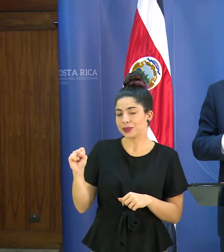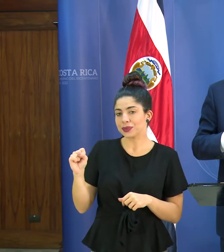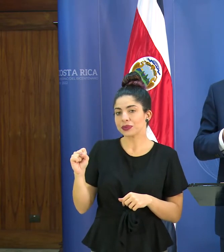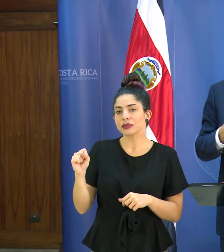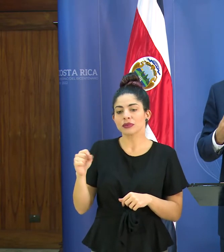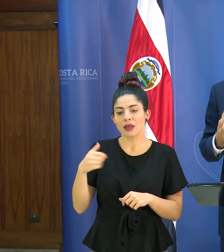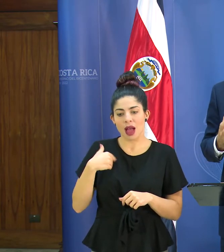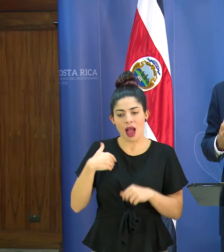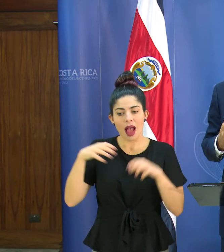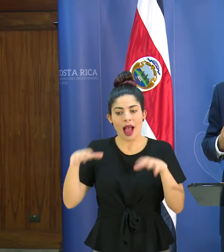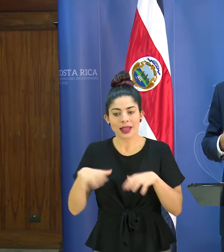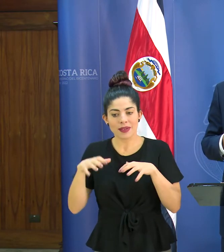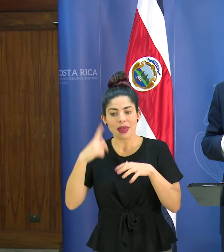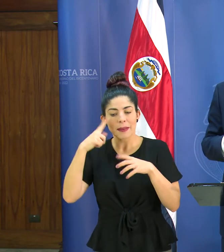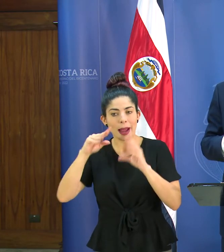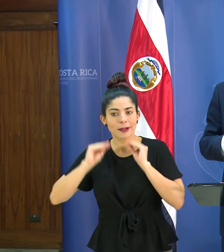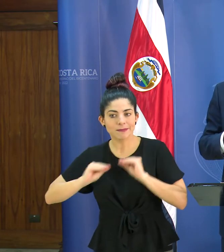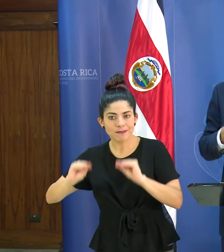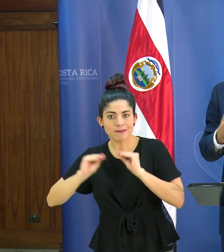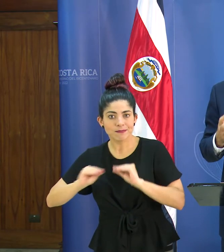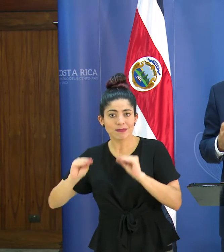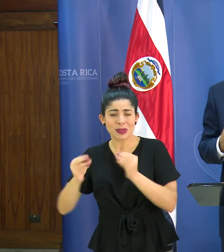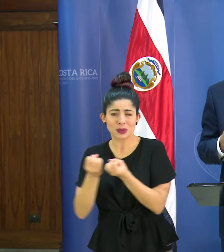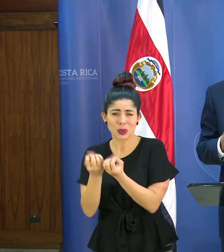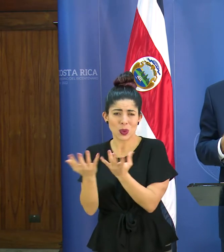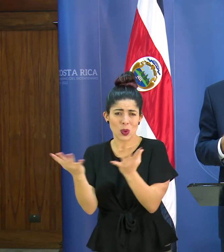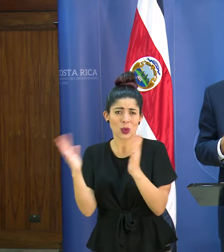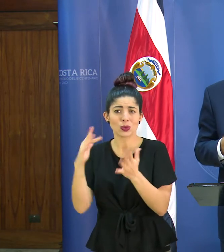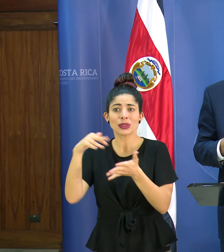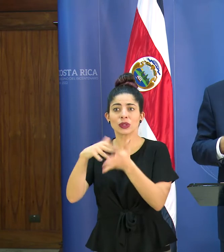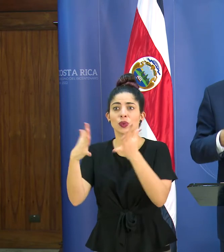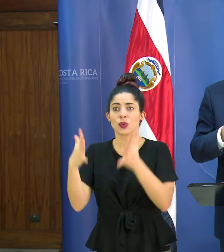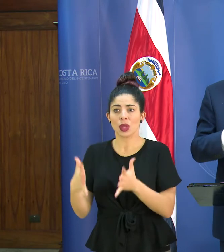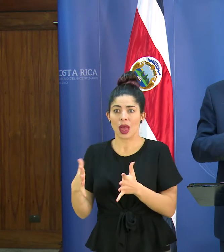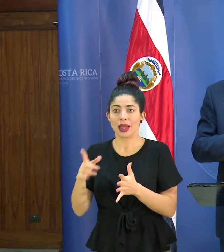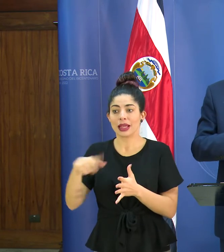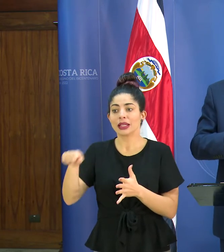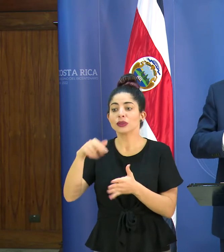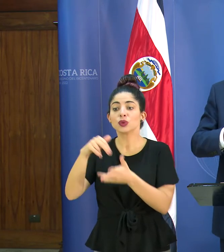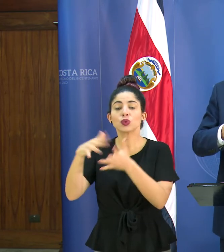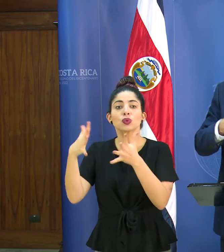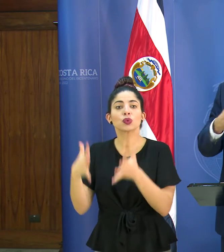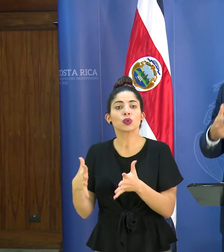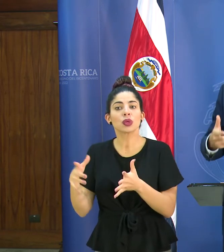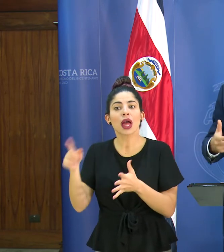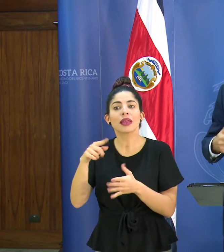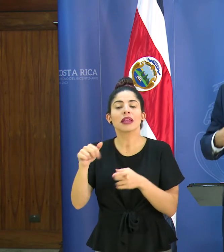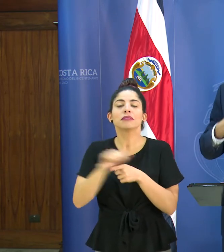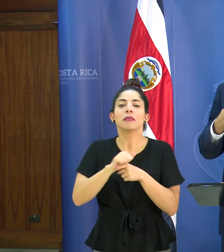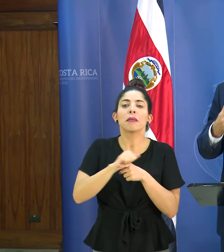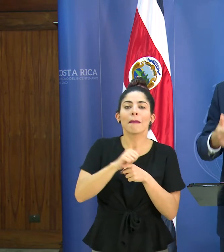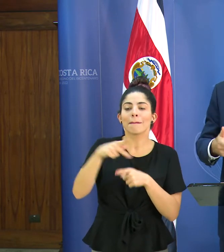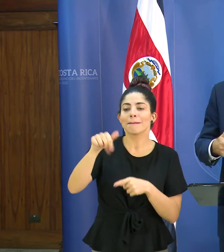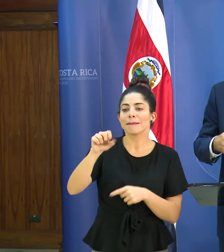hace actividades de docencia para una enorme cantidad de estudiantes que están haciendo pasantías o campos clínicos